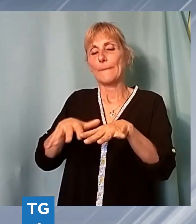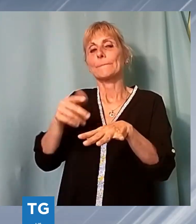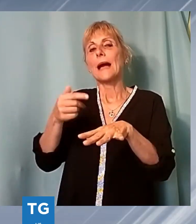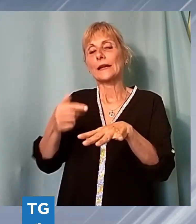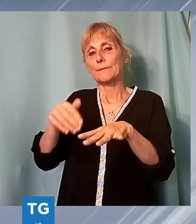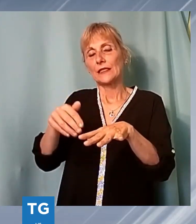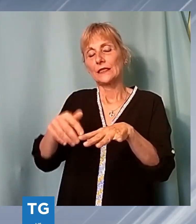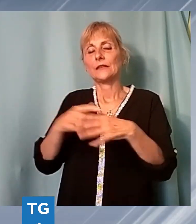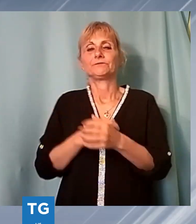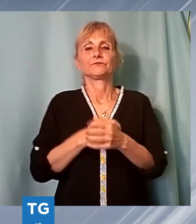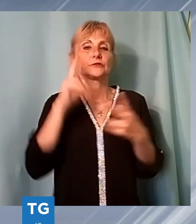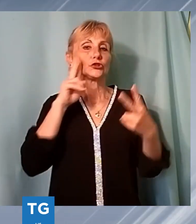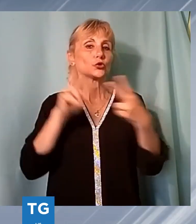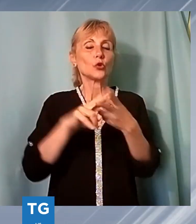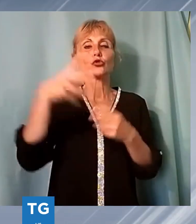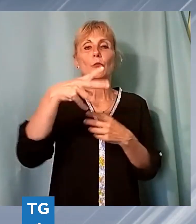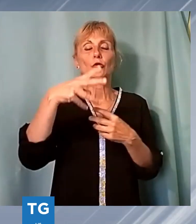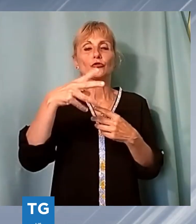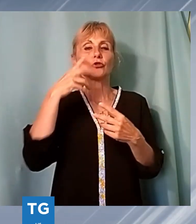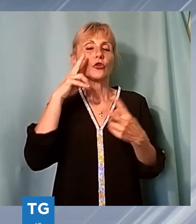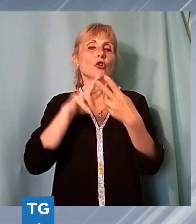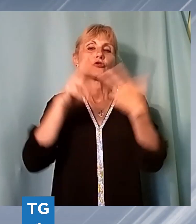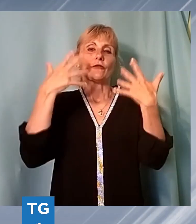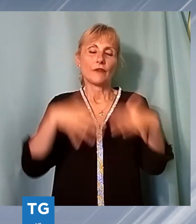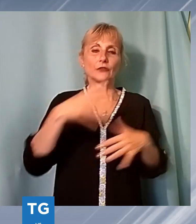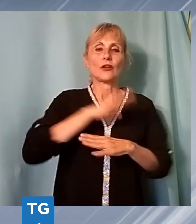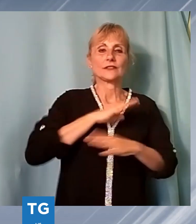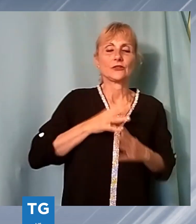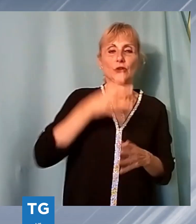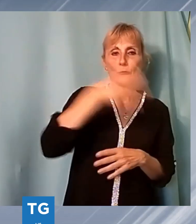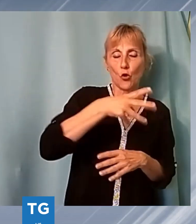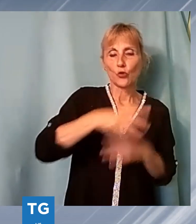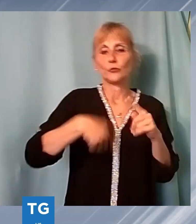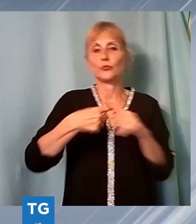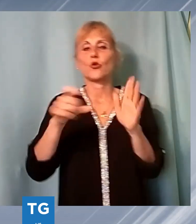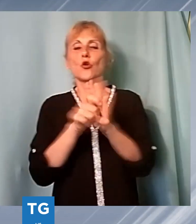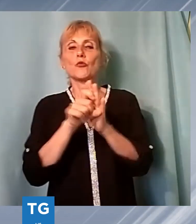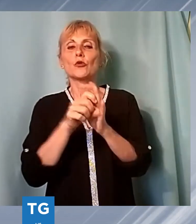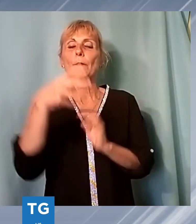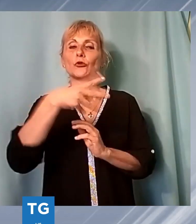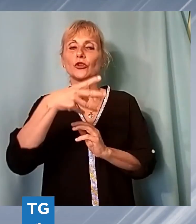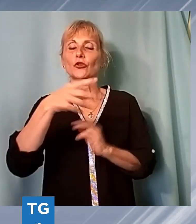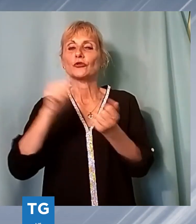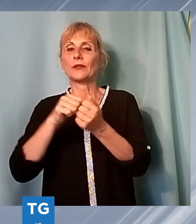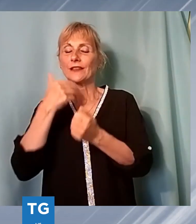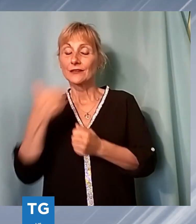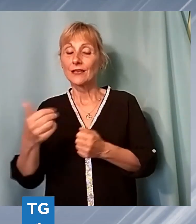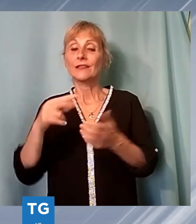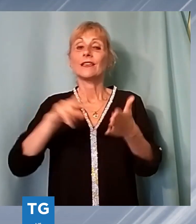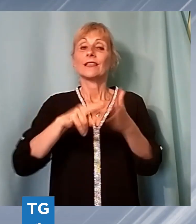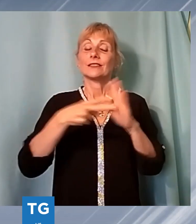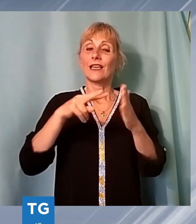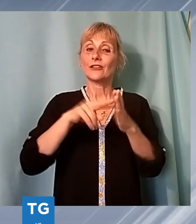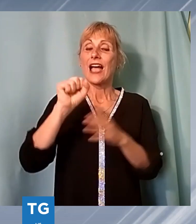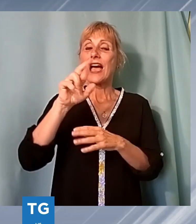Montignoso tra l'assessore regionale Monni e i comuni di Montignoso e Pietrasanta, i tecnici Arpat hanno evidenziato anche quantità contenute di